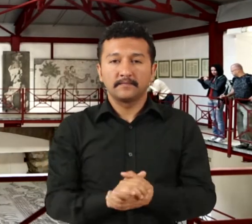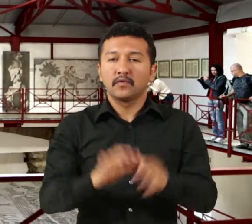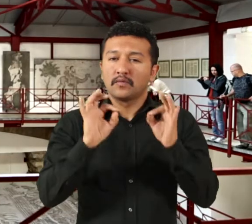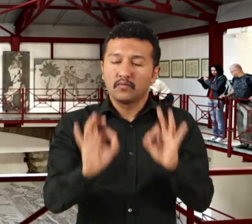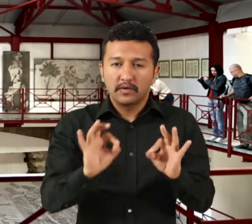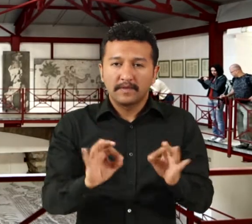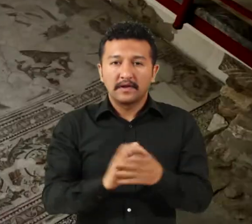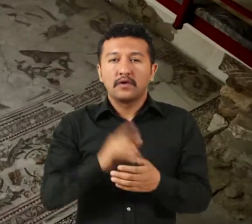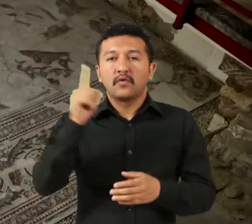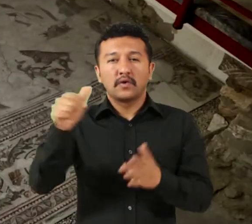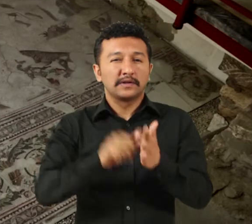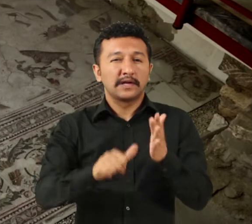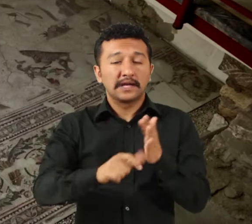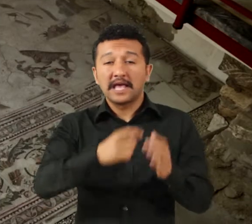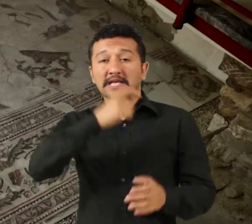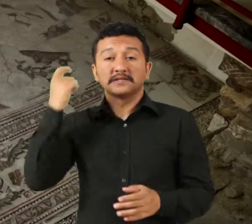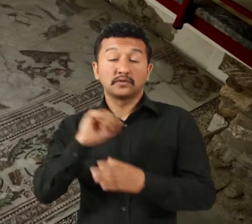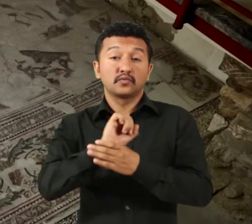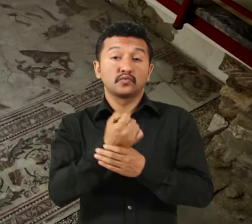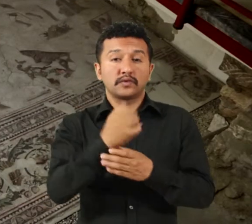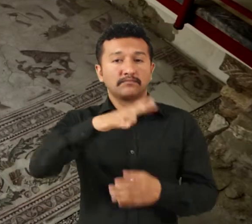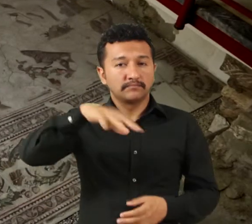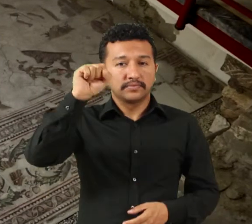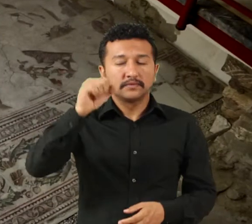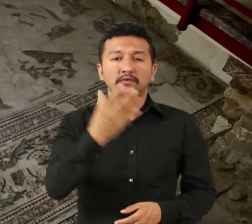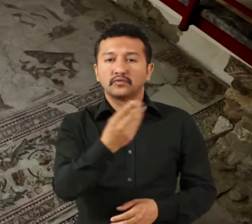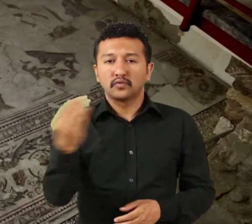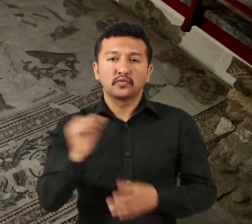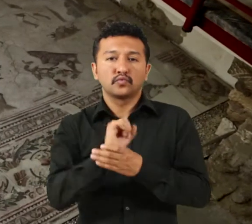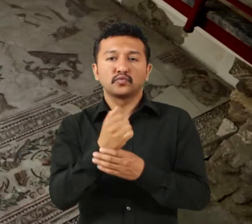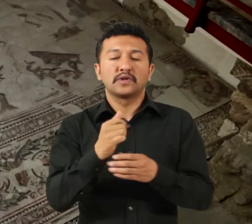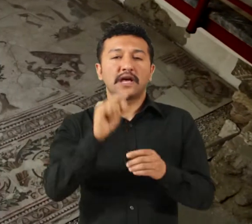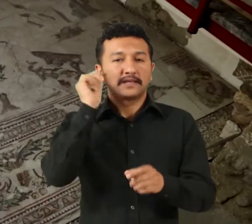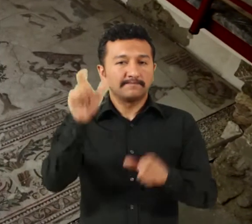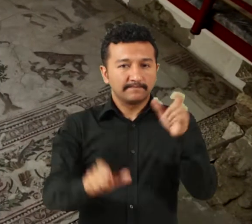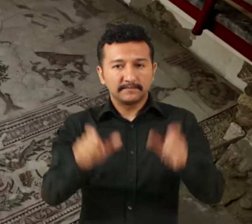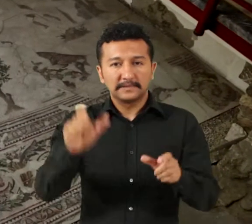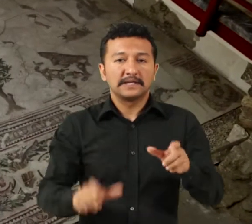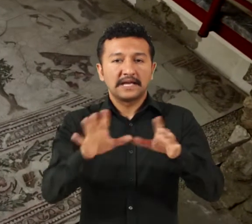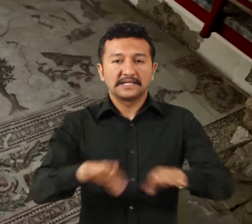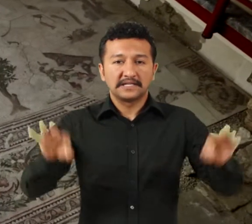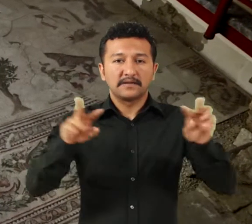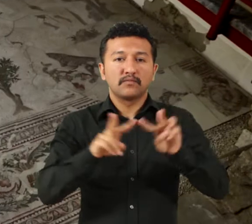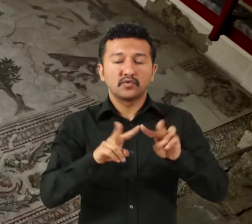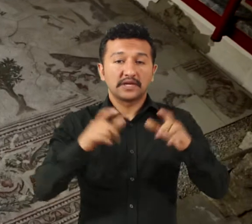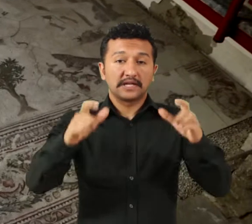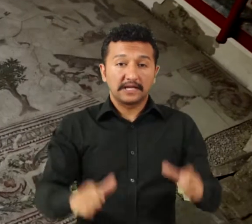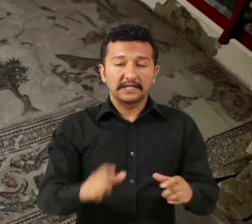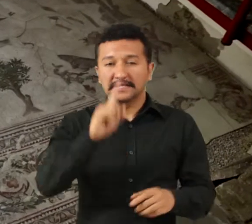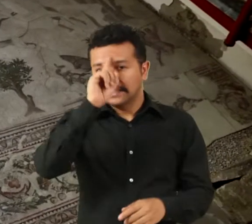o çağın önde gelen ustaları başkanlığında birçok usta sanatçı tarafından hazırlanan mozaikli alanın sadece 180